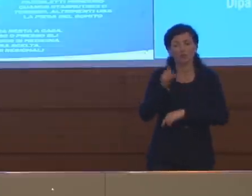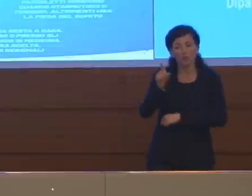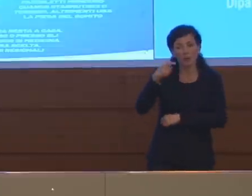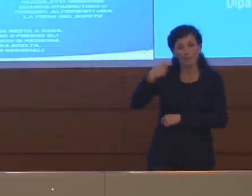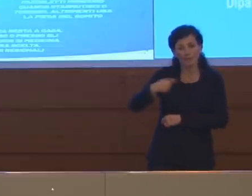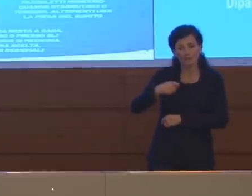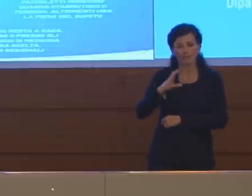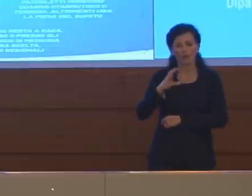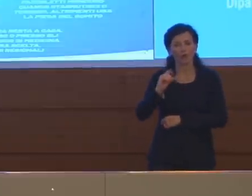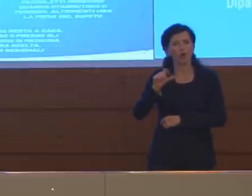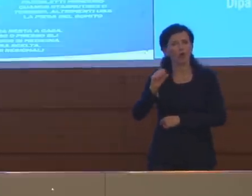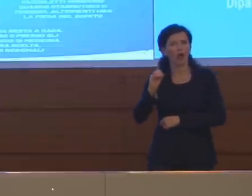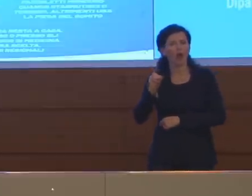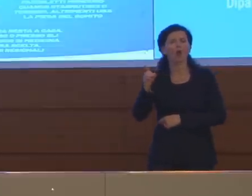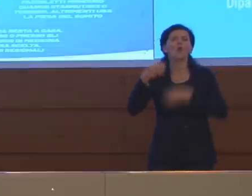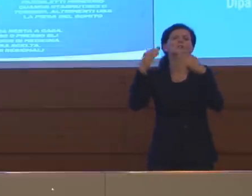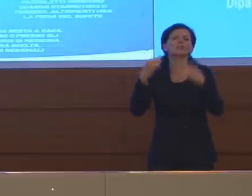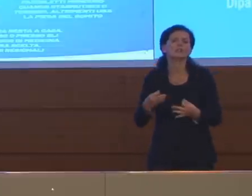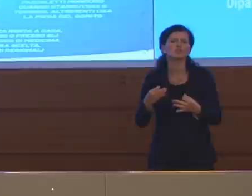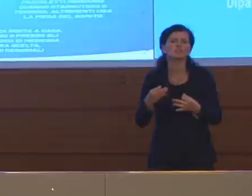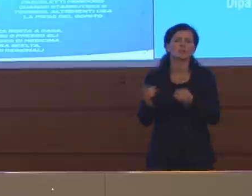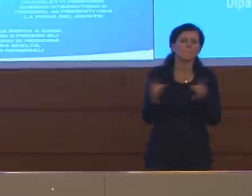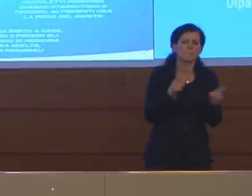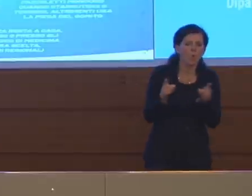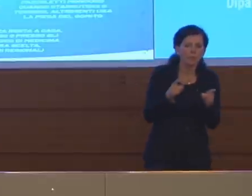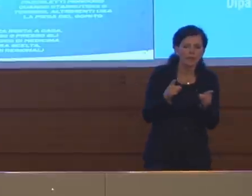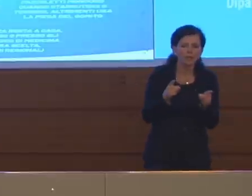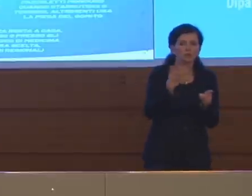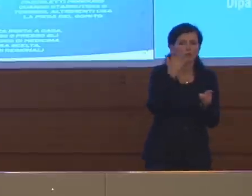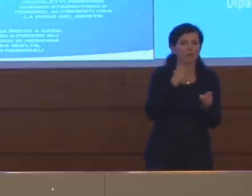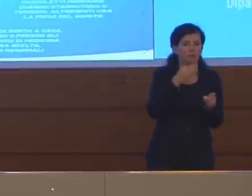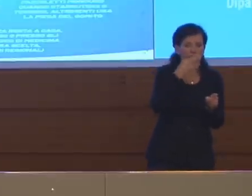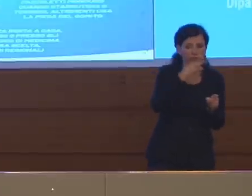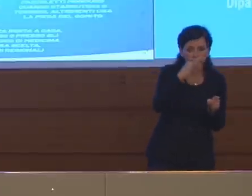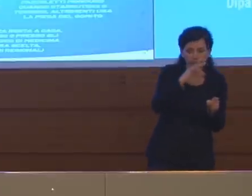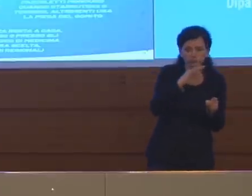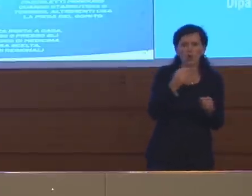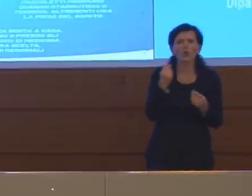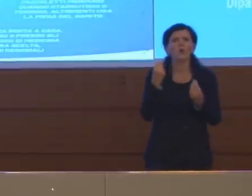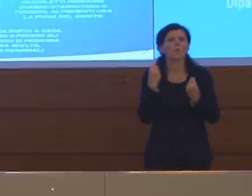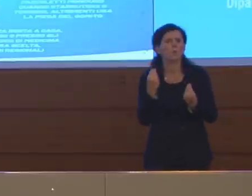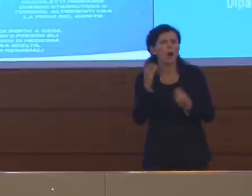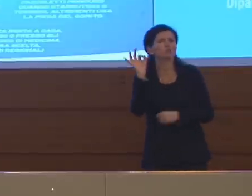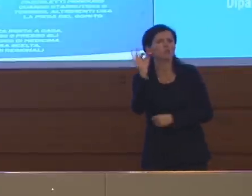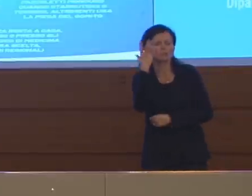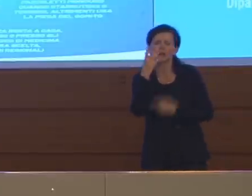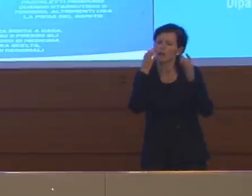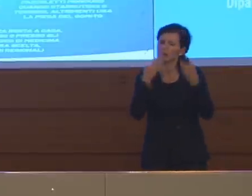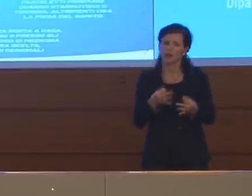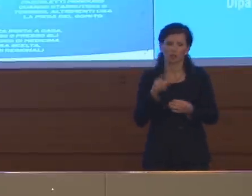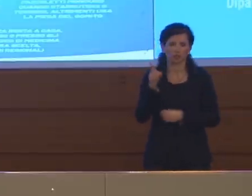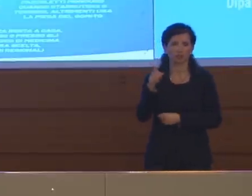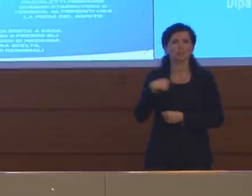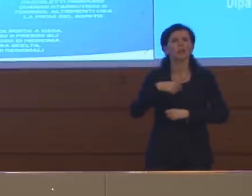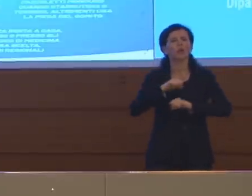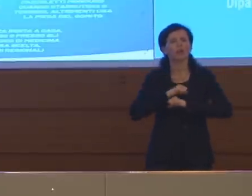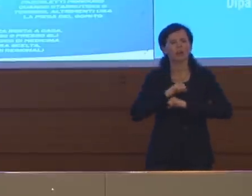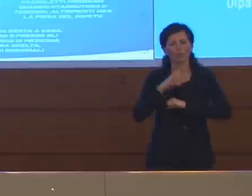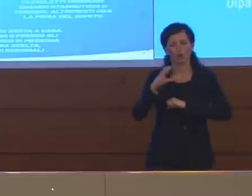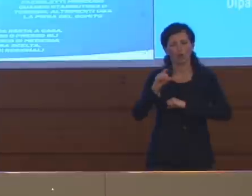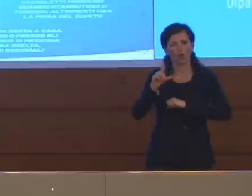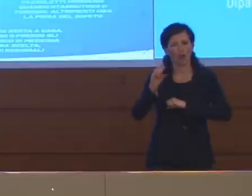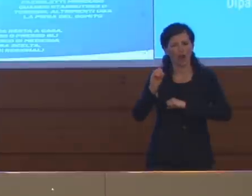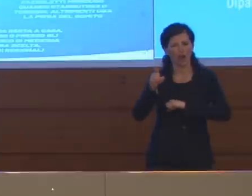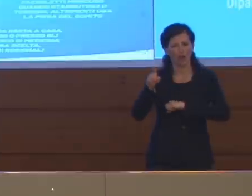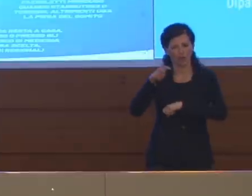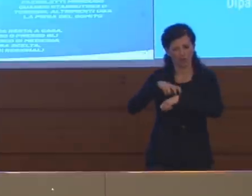e quando parlare. Credo che però il lavoro del Comitato sia stato un lavoro importante e